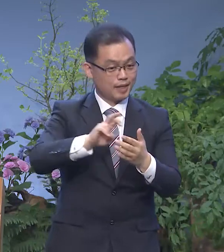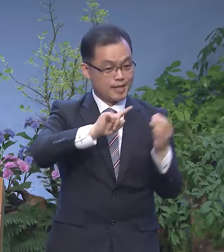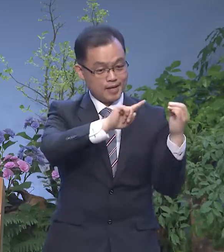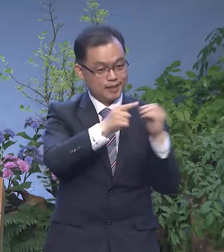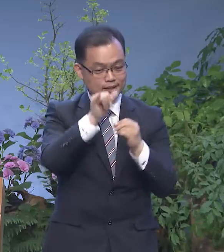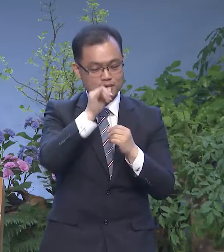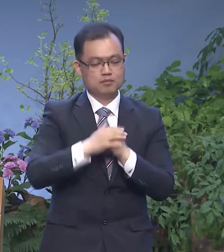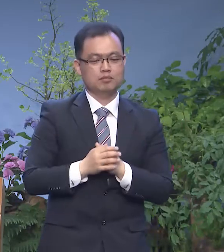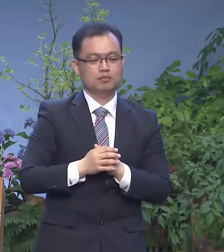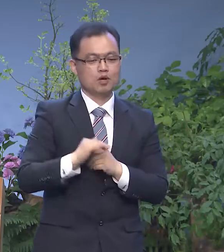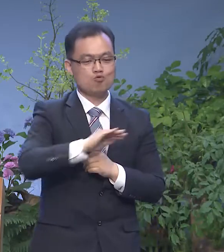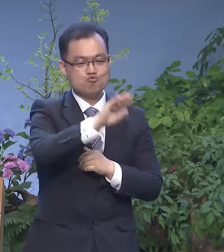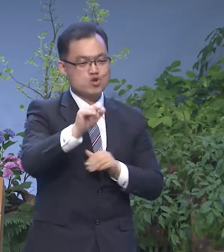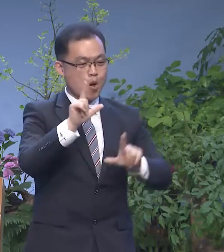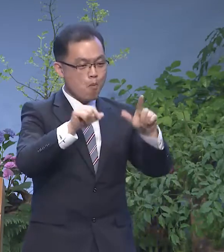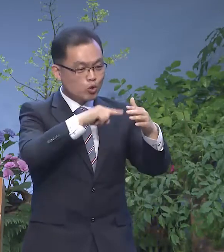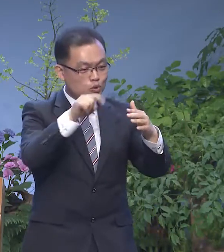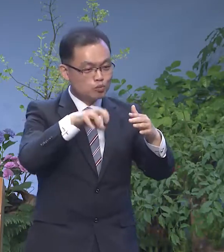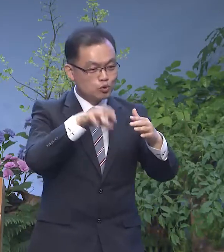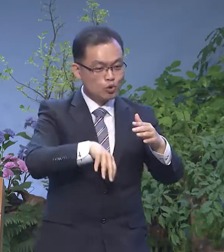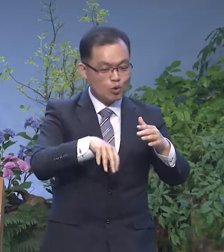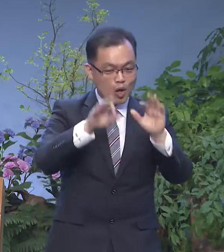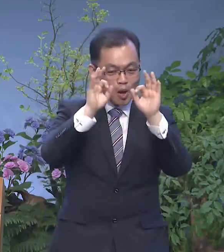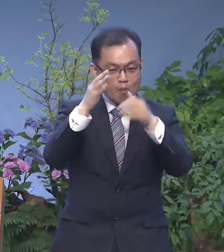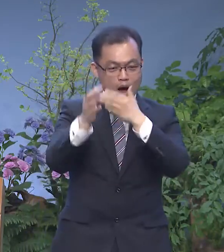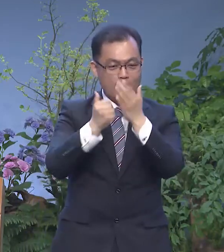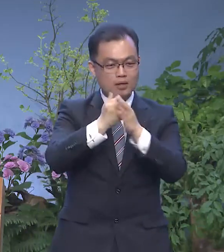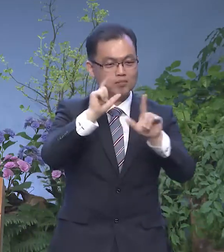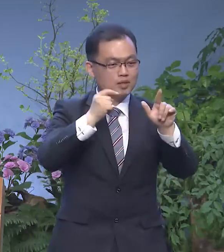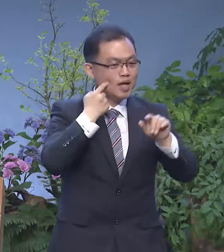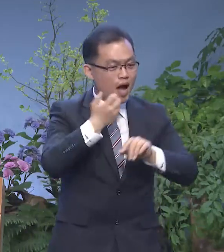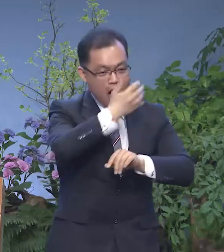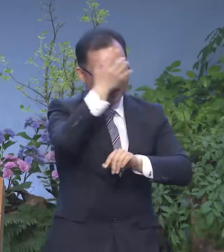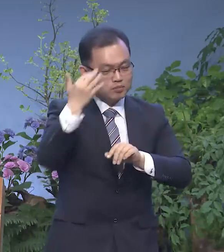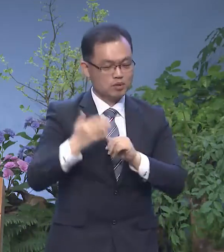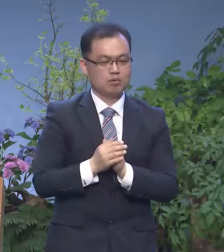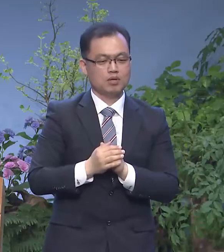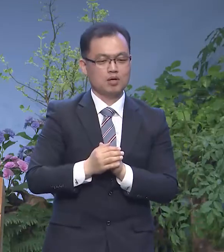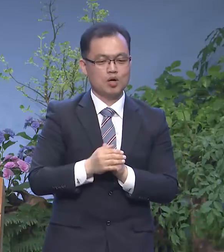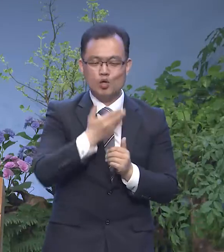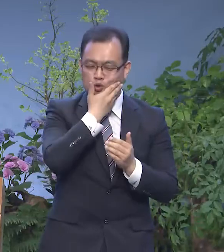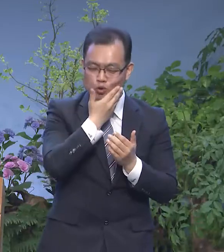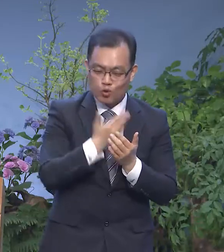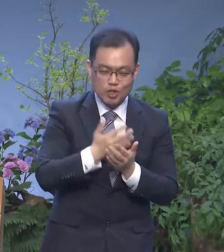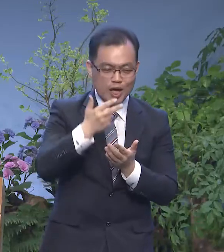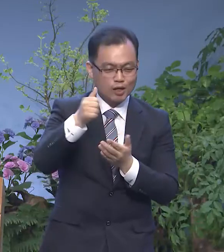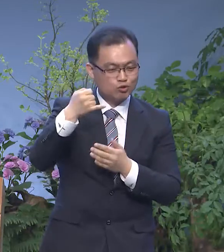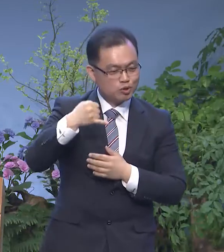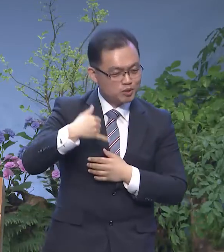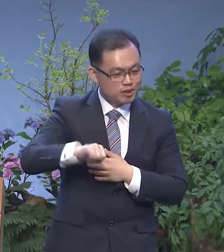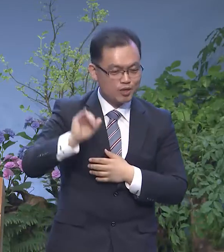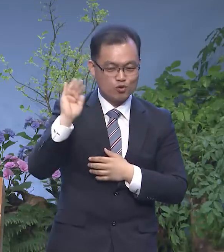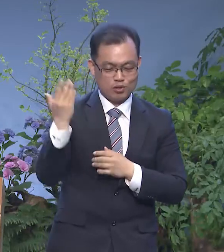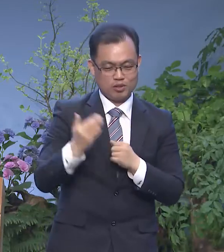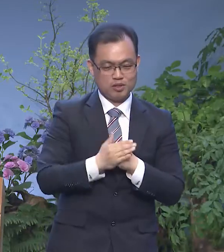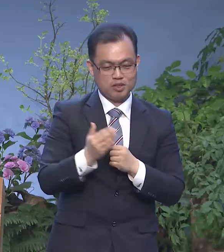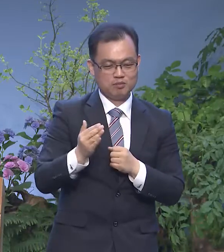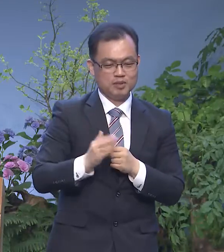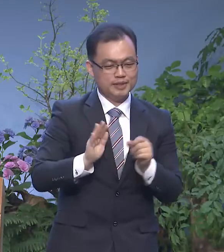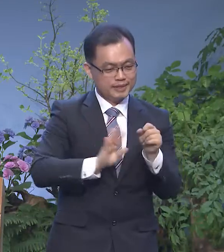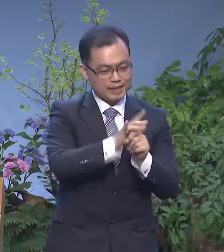있습니다 우리 모습 속에 보이네 하나님의 행상 아름다워라 존귀한 주님의 자녀 되었으니